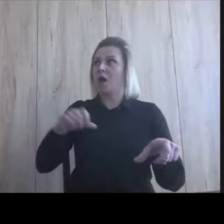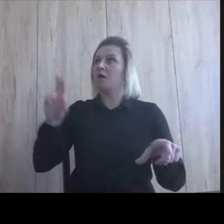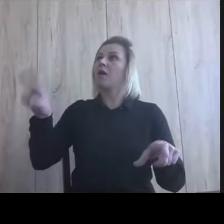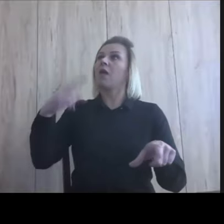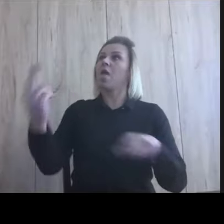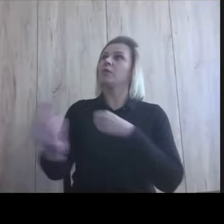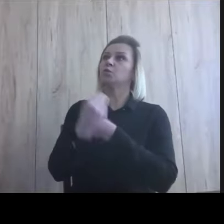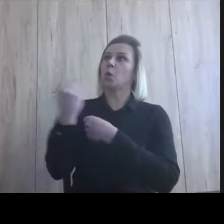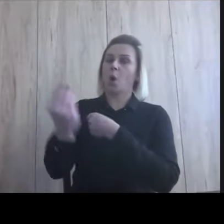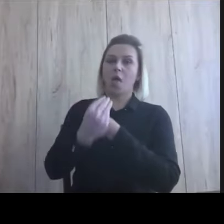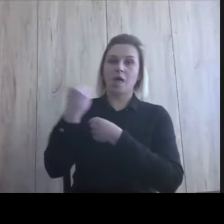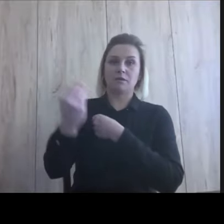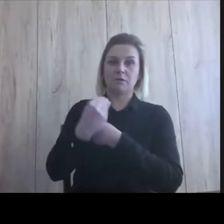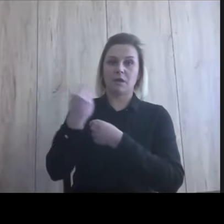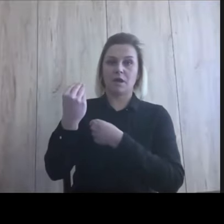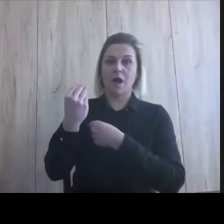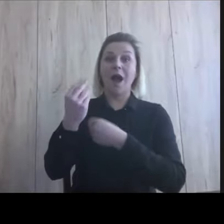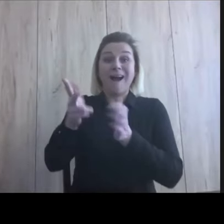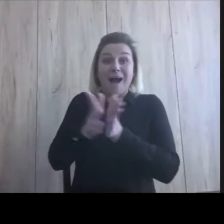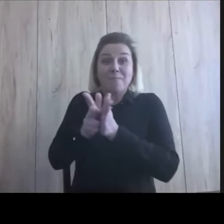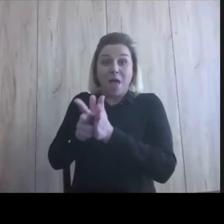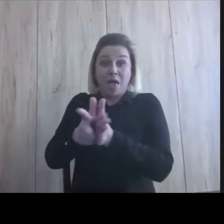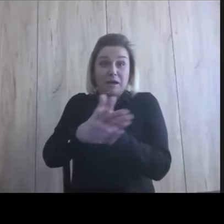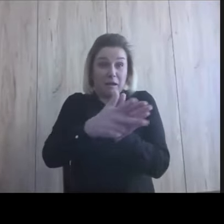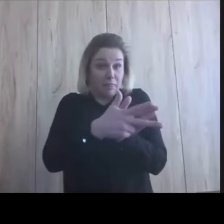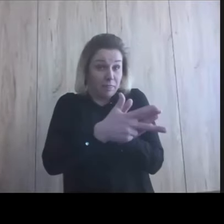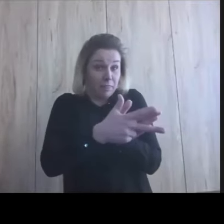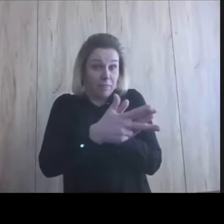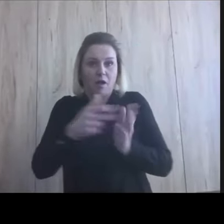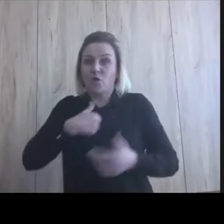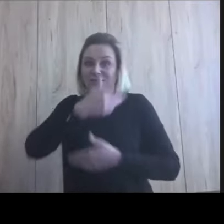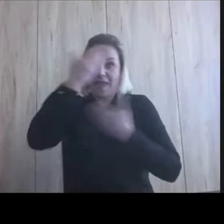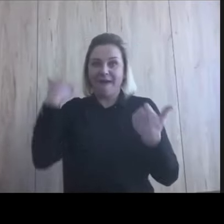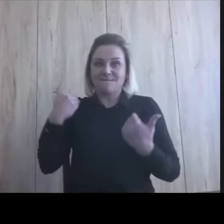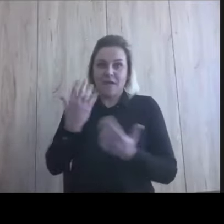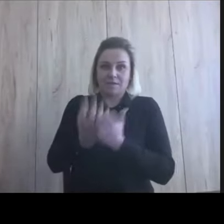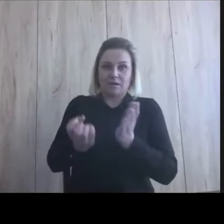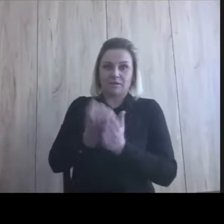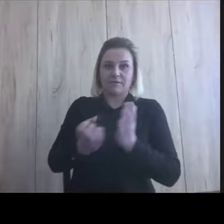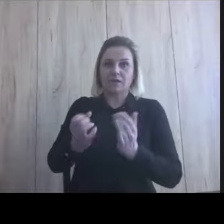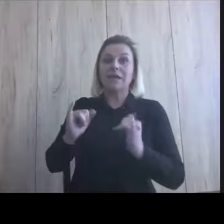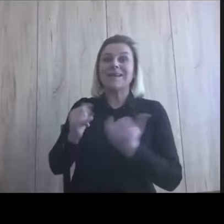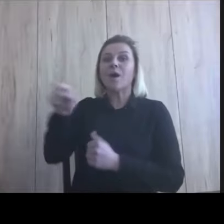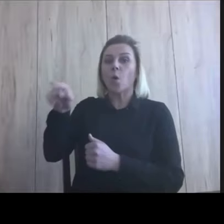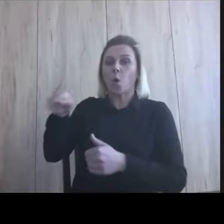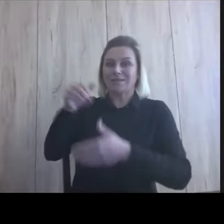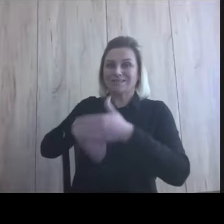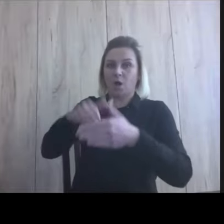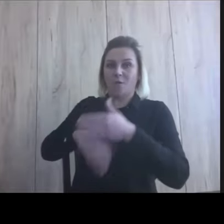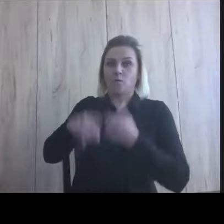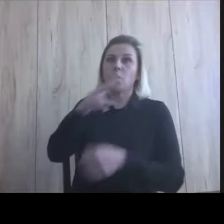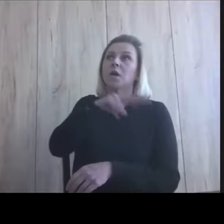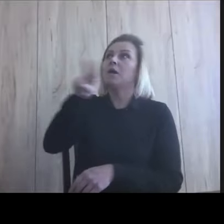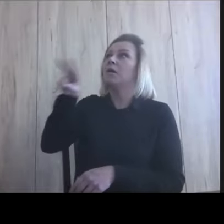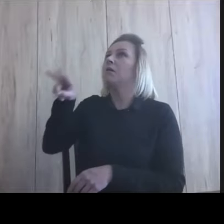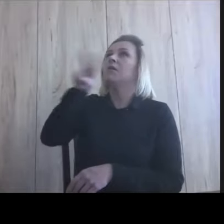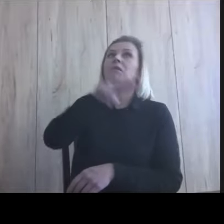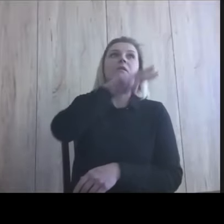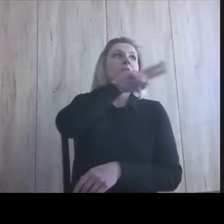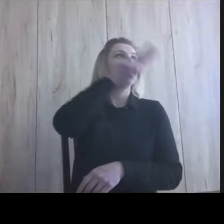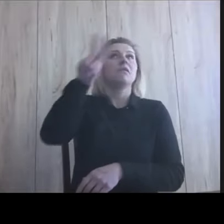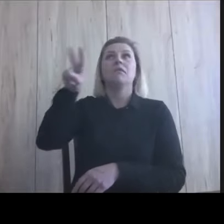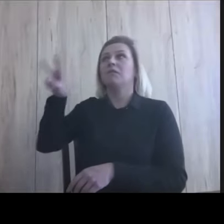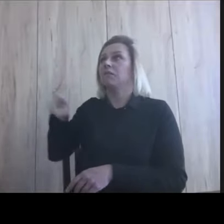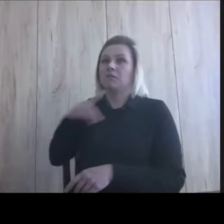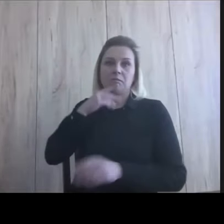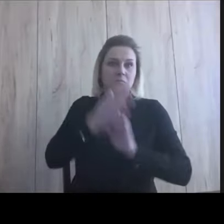I kamera była na niego ustawiona, on nie wiedział oczywiście, że jest nagrywany, jak on się zachowuje, obserwując dookoła siebie ludzi